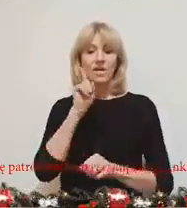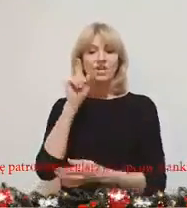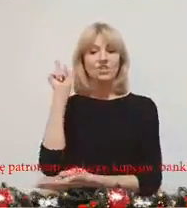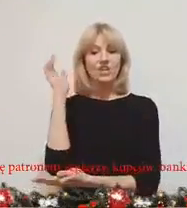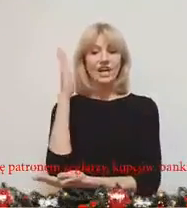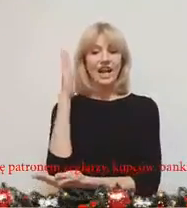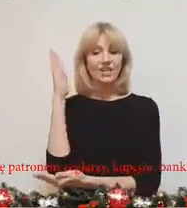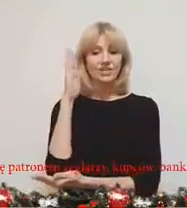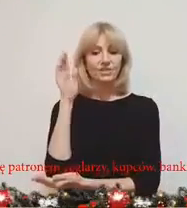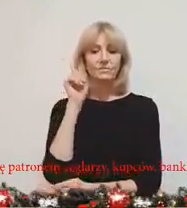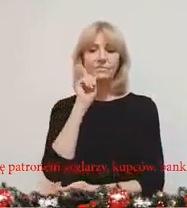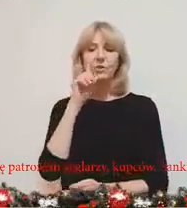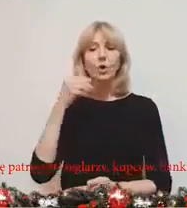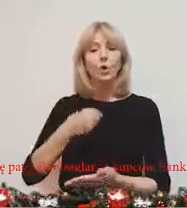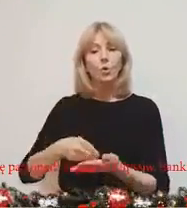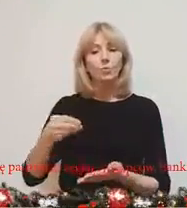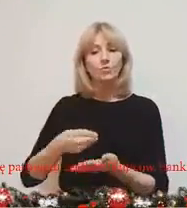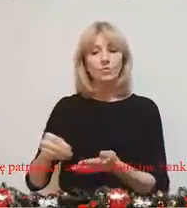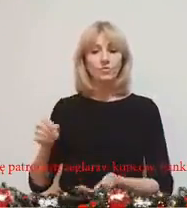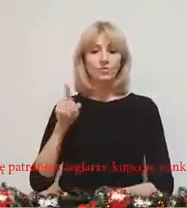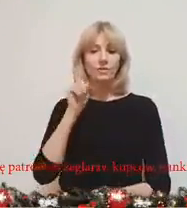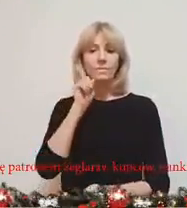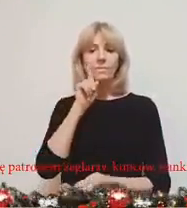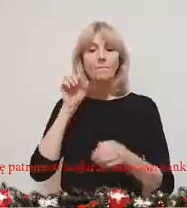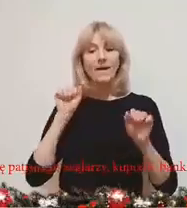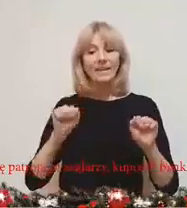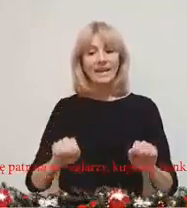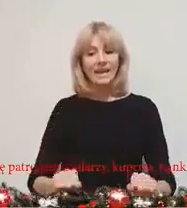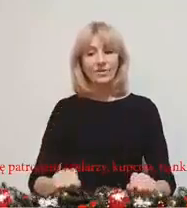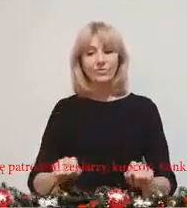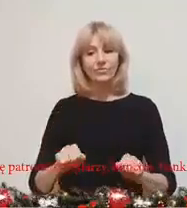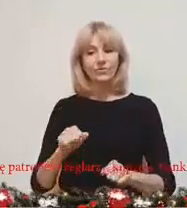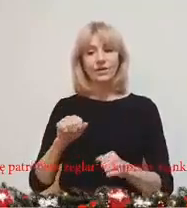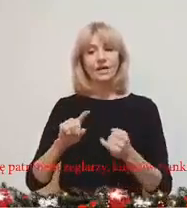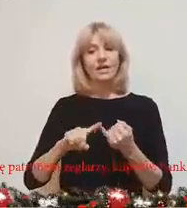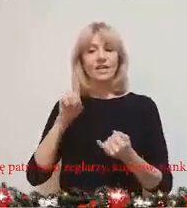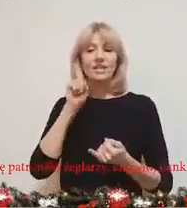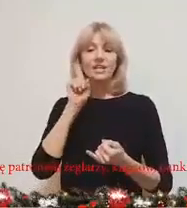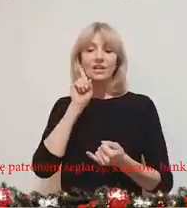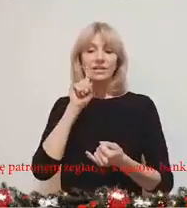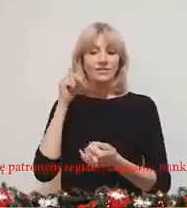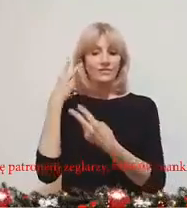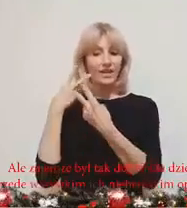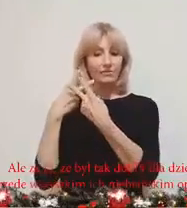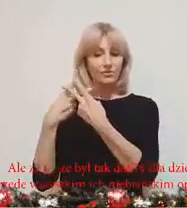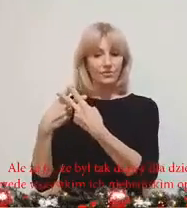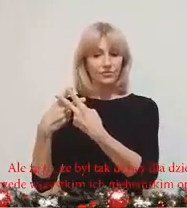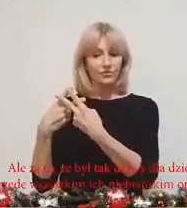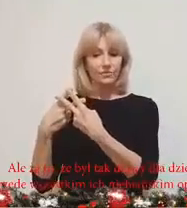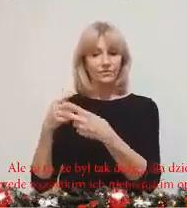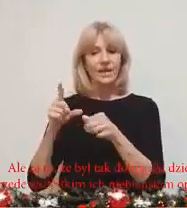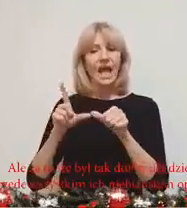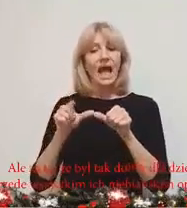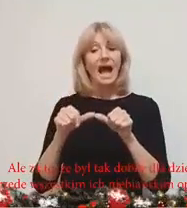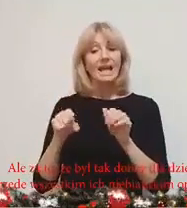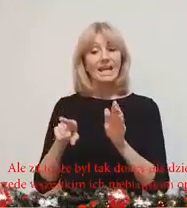żeglarzy, kupców, bankierów i więźniów. Ale